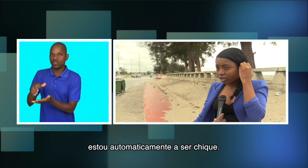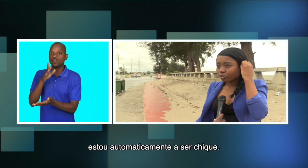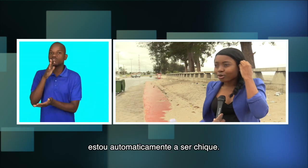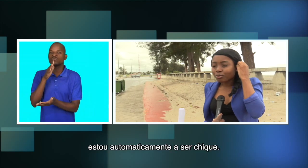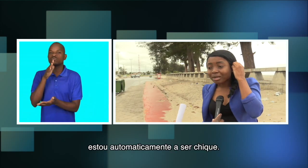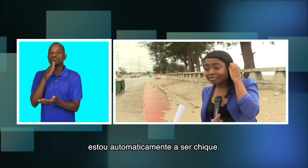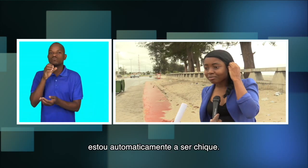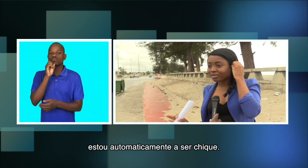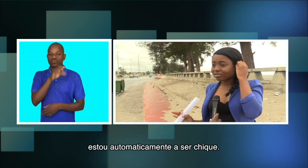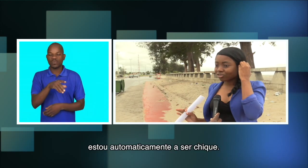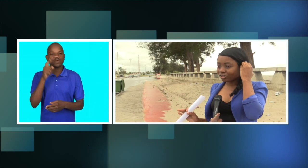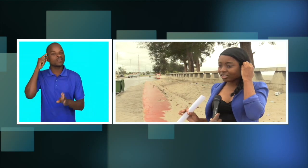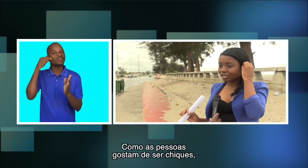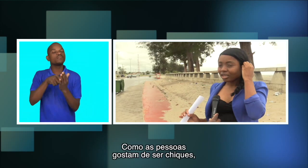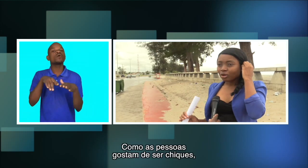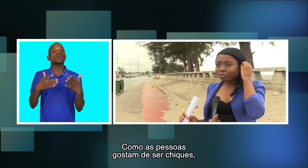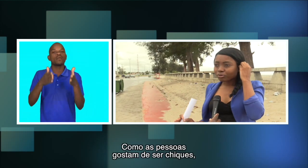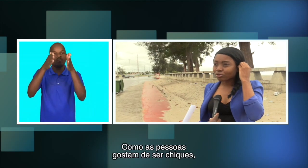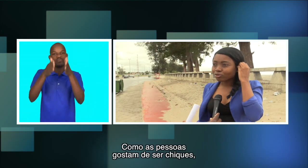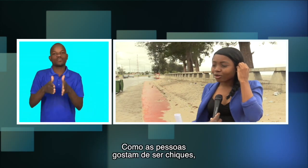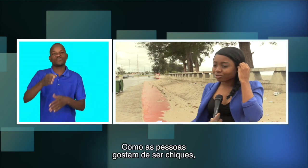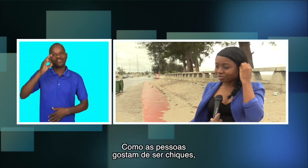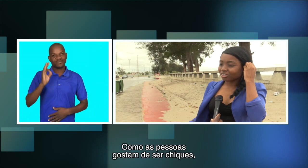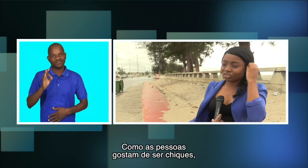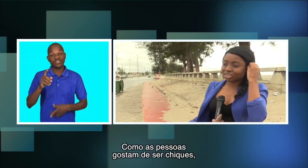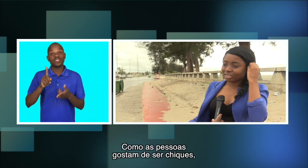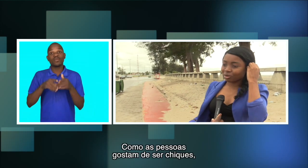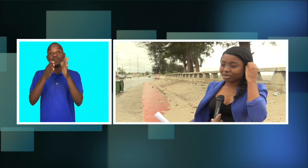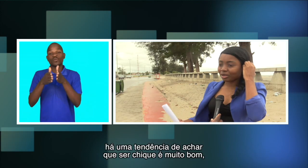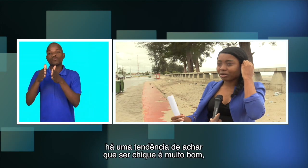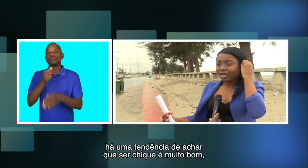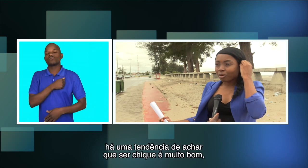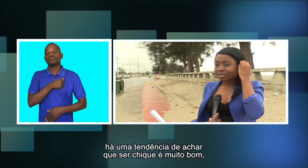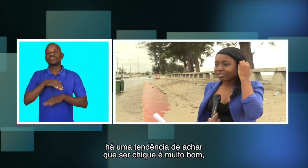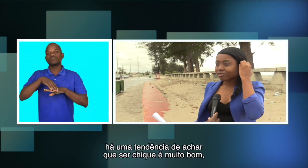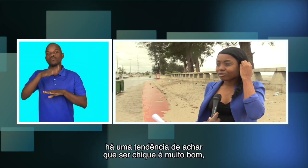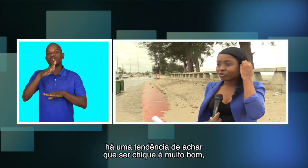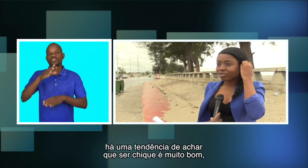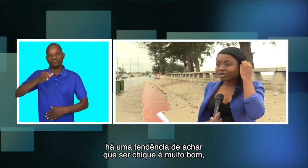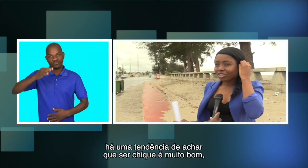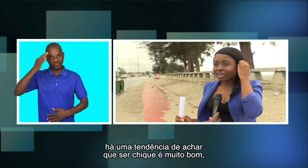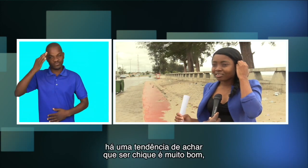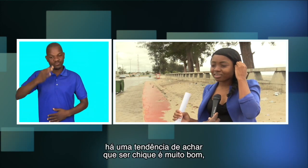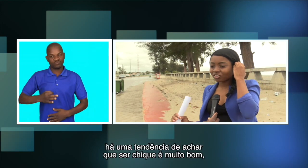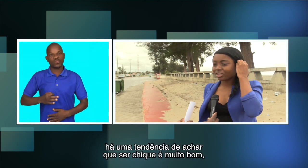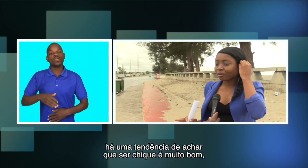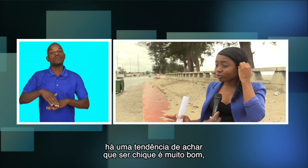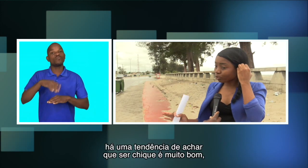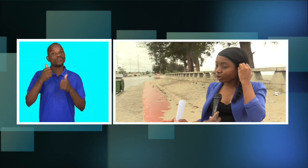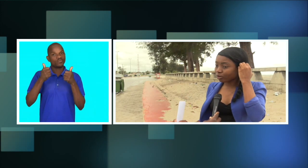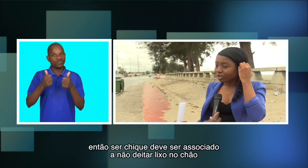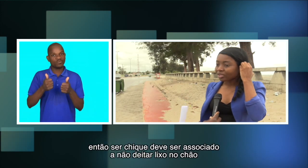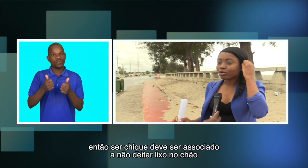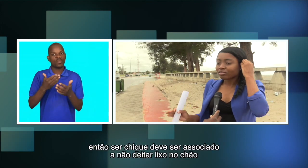chão, eu vou automaticamente a ser chique. E como as pessoas gostam de ser chique, há uma tendência de as pessoas acharem que ser chique